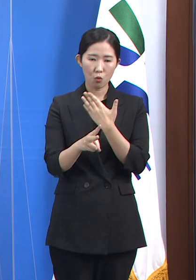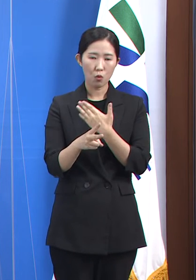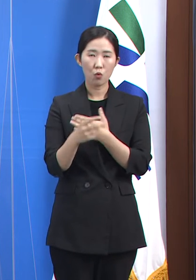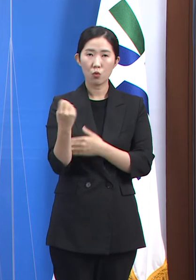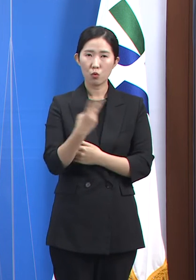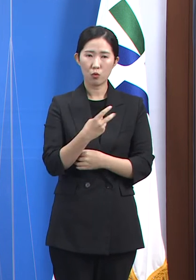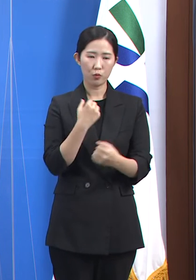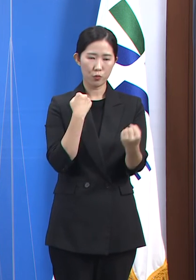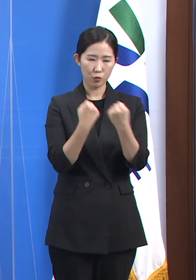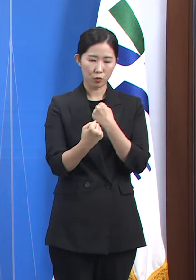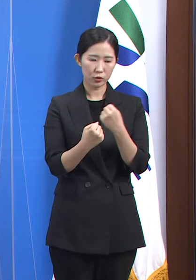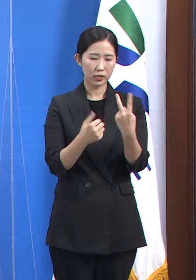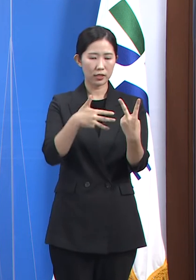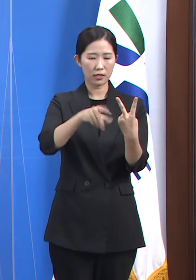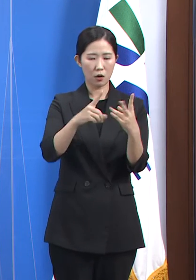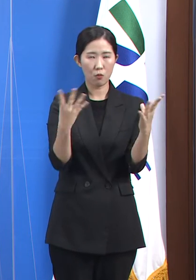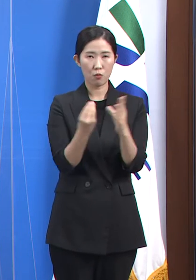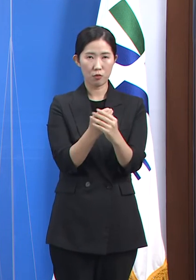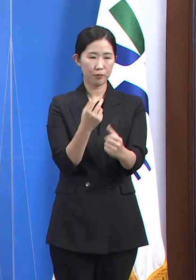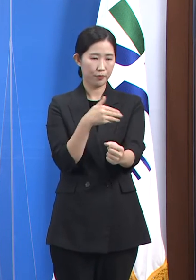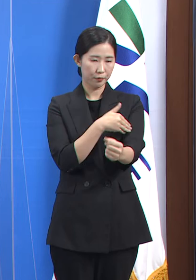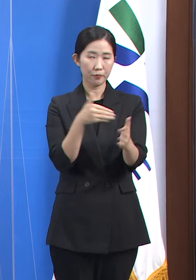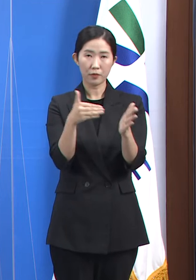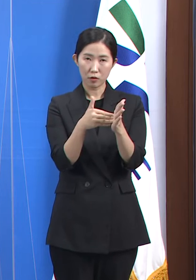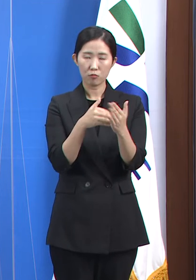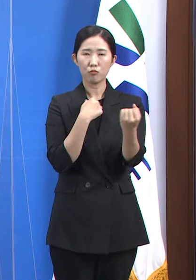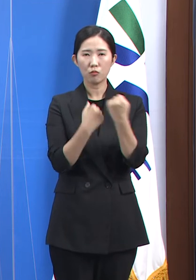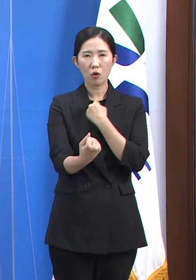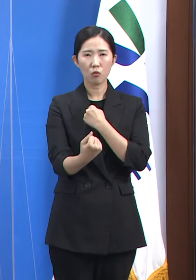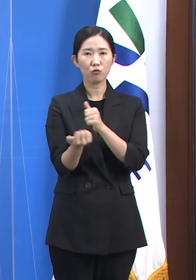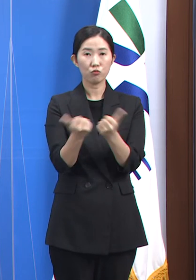빌며 유가족분들께 깊은 애도의 말씀을 드립니다.